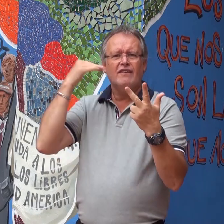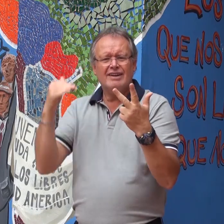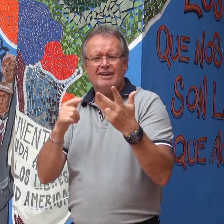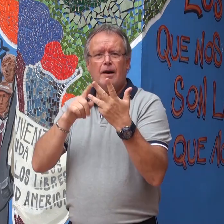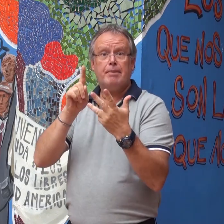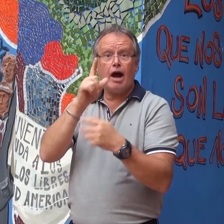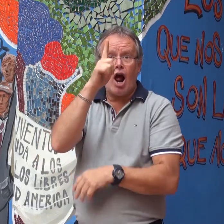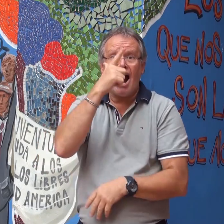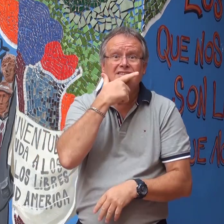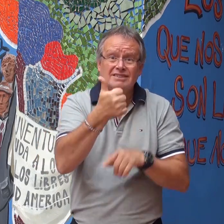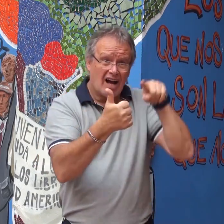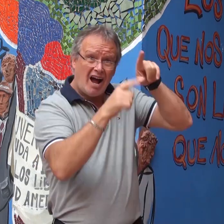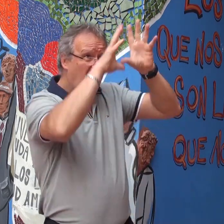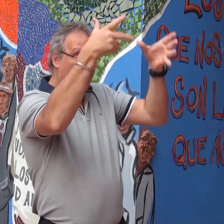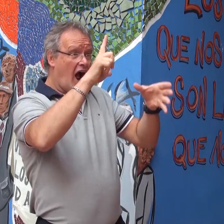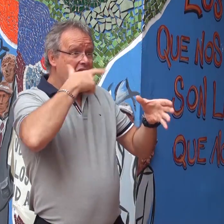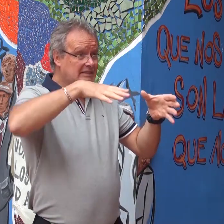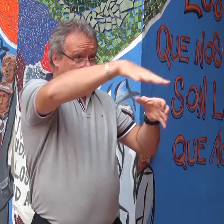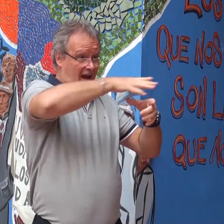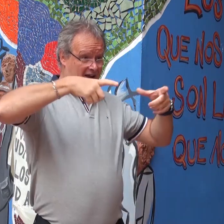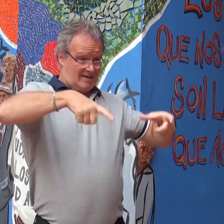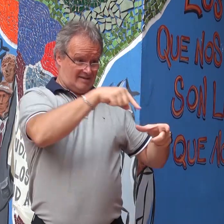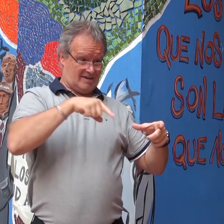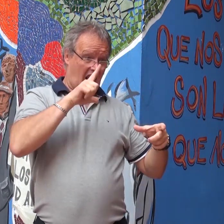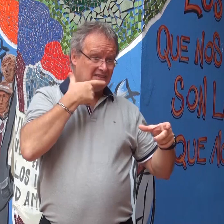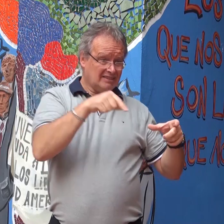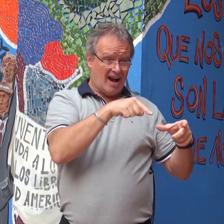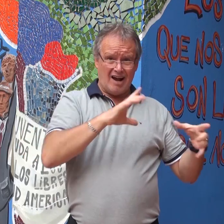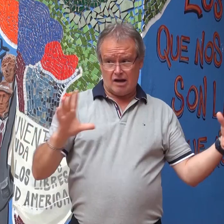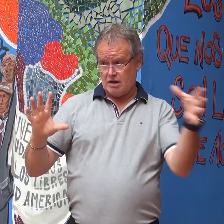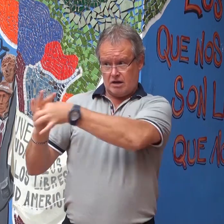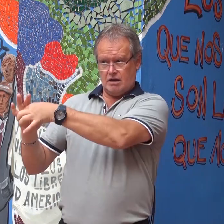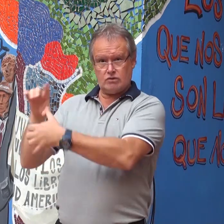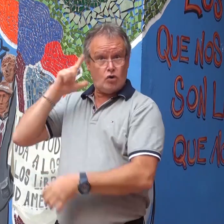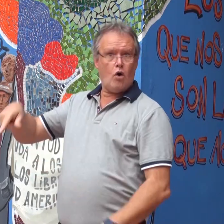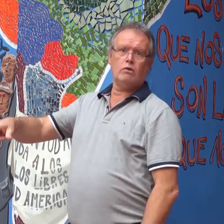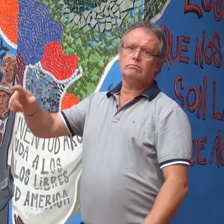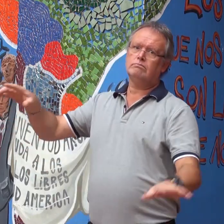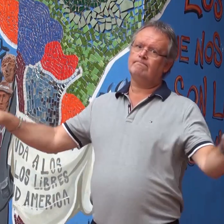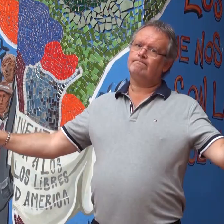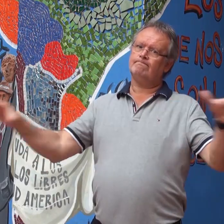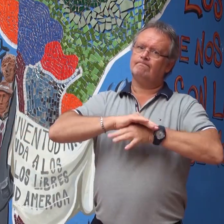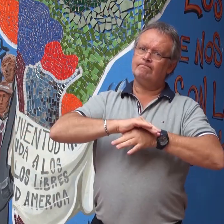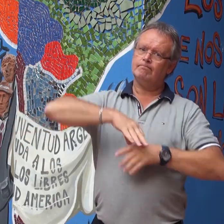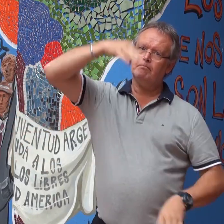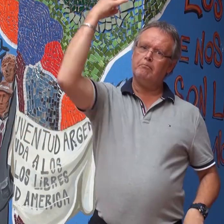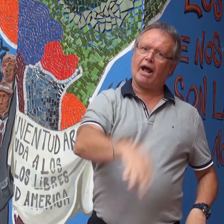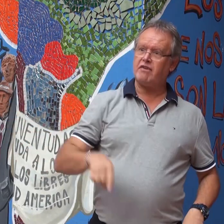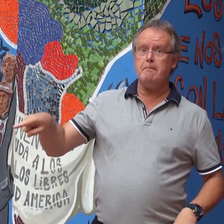no poder, otros por desconfianza. Pero ahora, en el ámbito donde haya LSA articulado con personas sordas, es lo ideal, lo perfecto para poder estudiar,